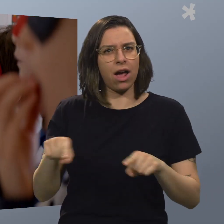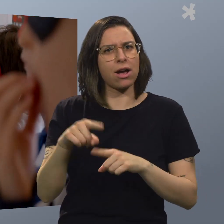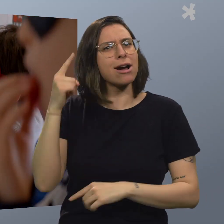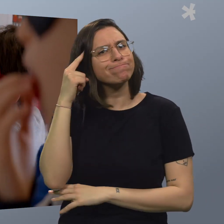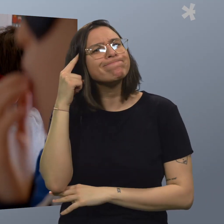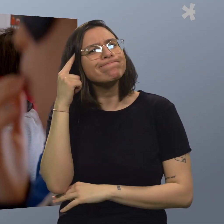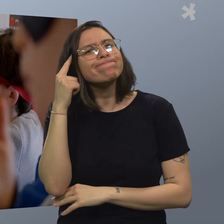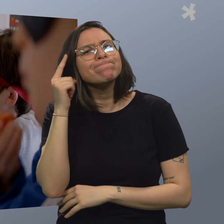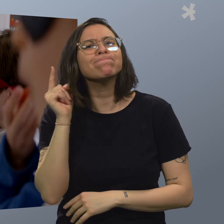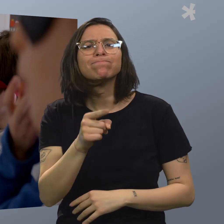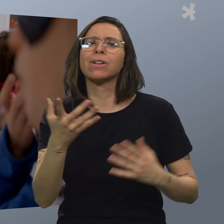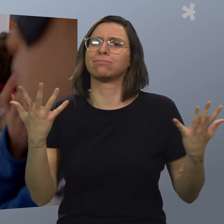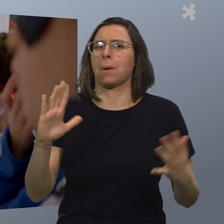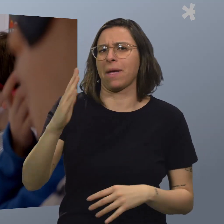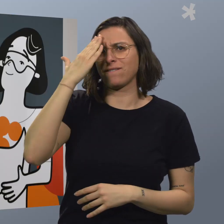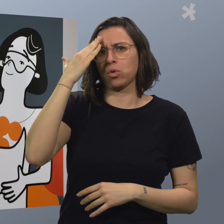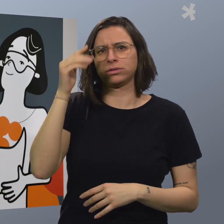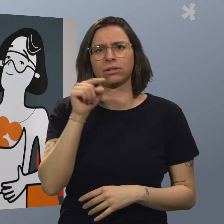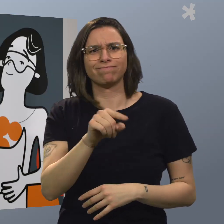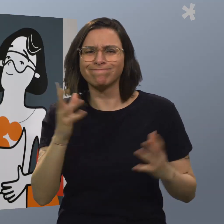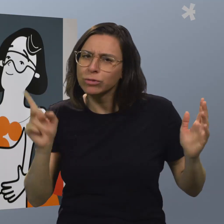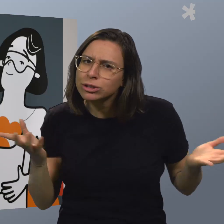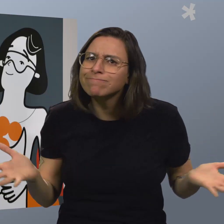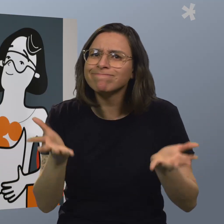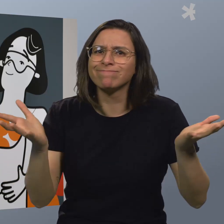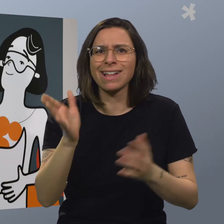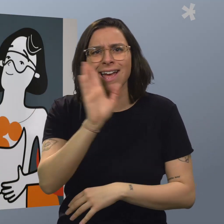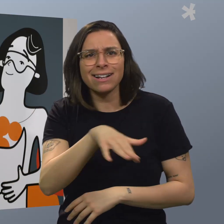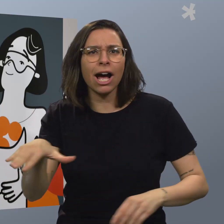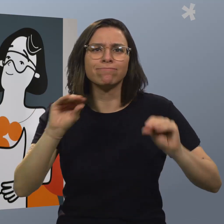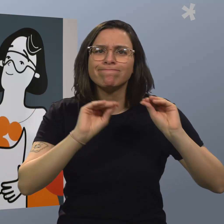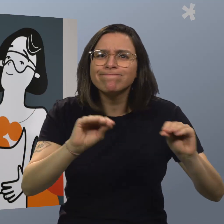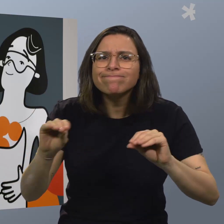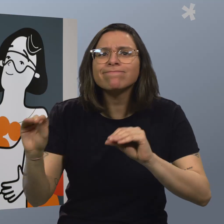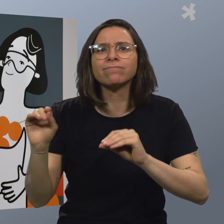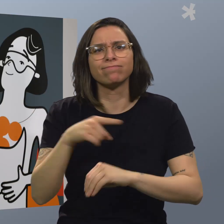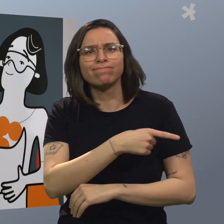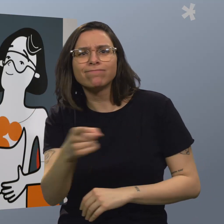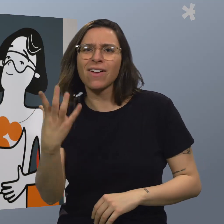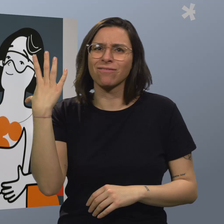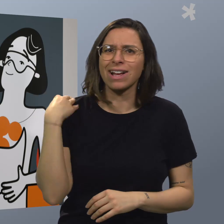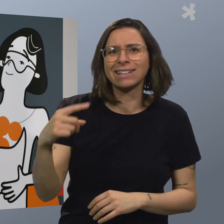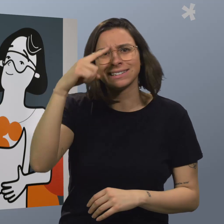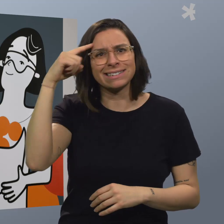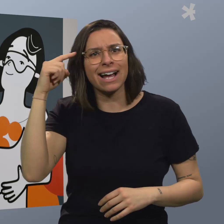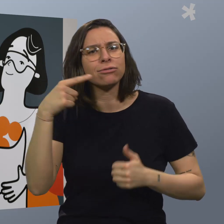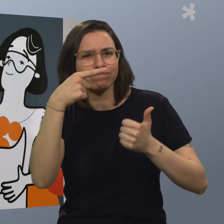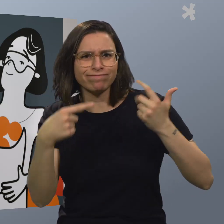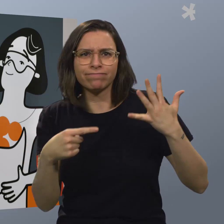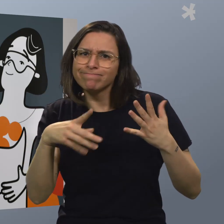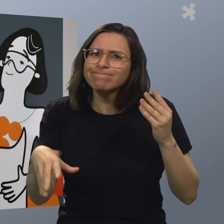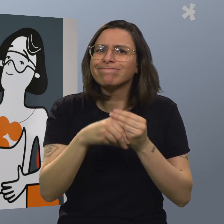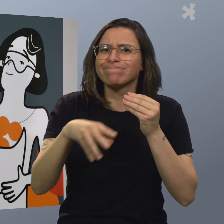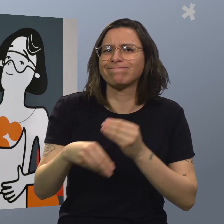die Tafel gedacht, wir müssen das Bewusstsein schärfen und die Kinder lernen, dass sie wieder ihre Sinne